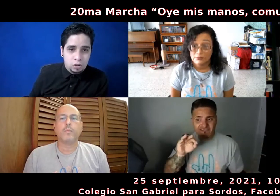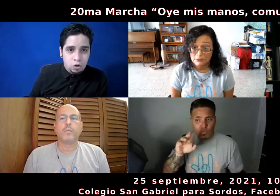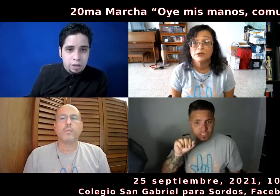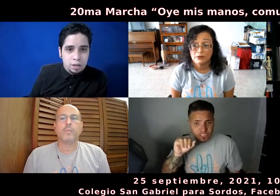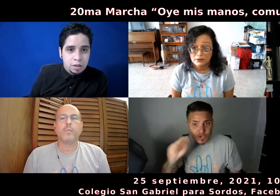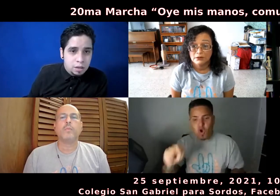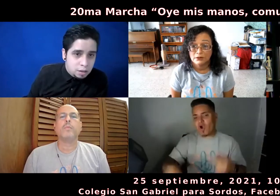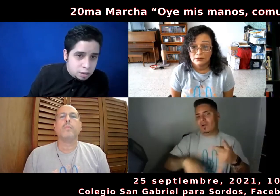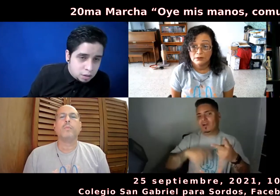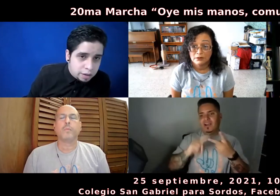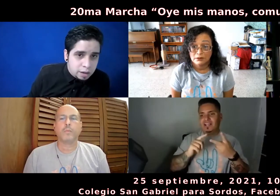organizaciones, eh,